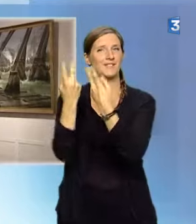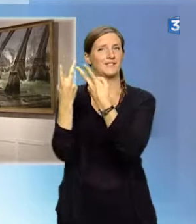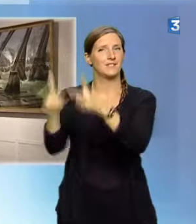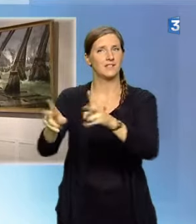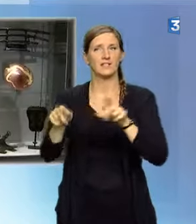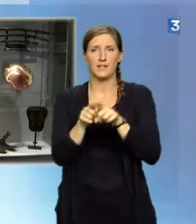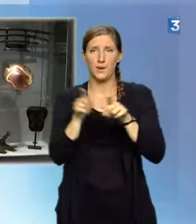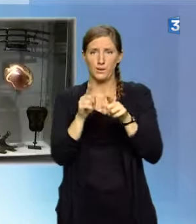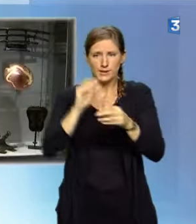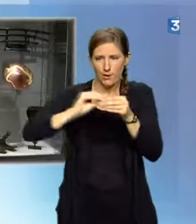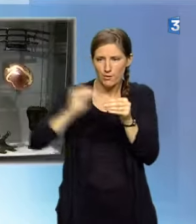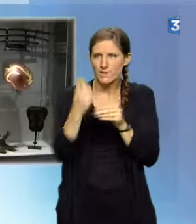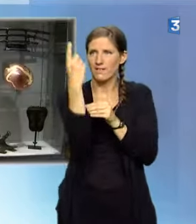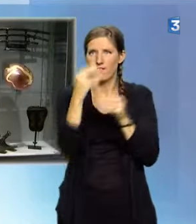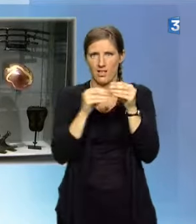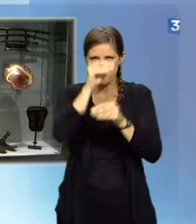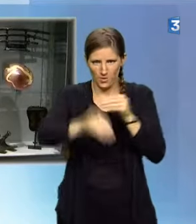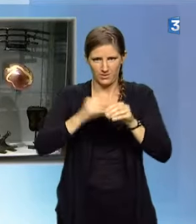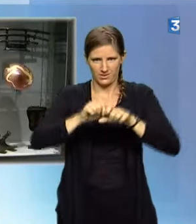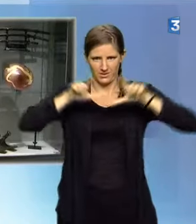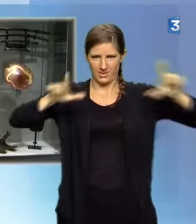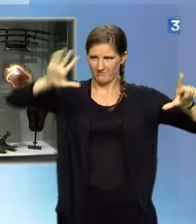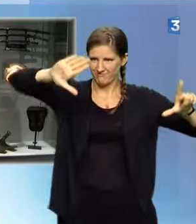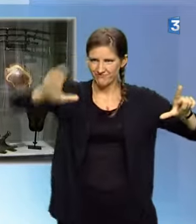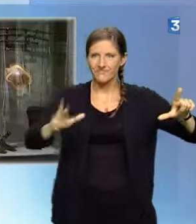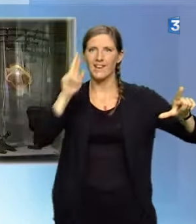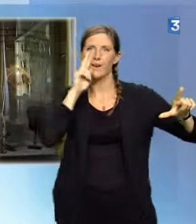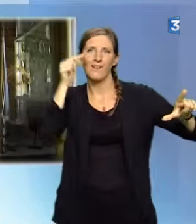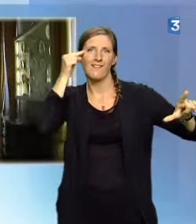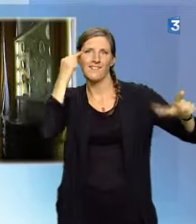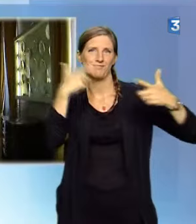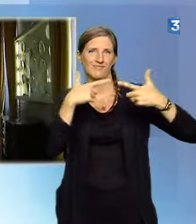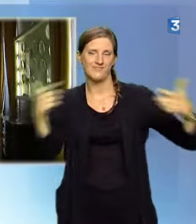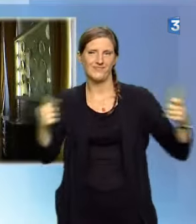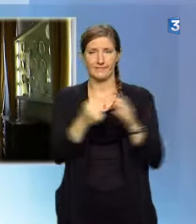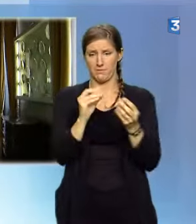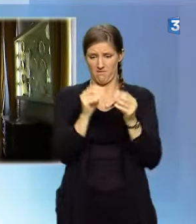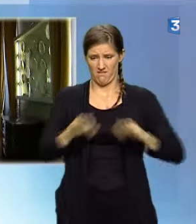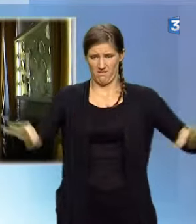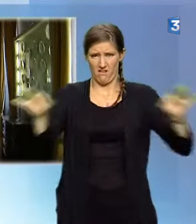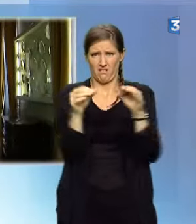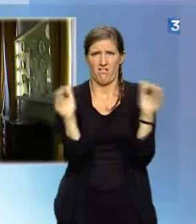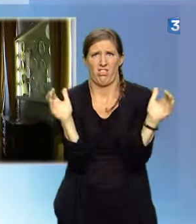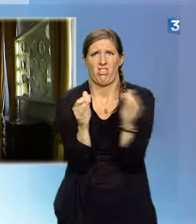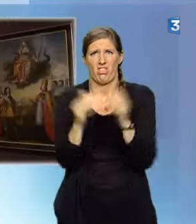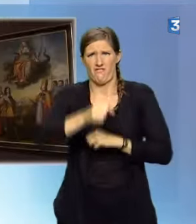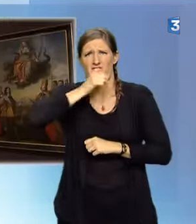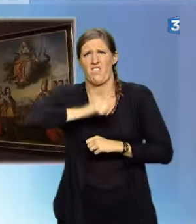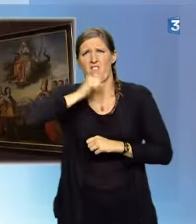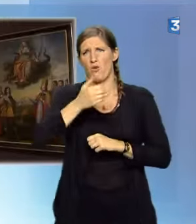d'objets d'Extrême-Orient. Mais le lieu est trop petit, vétuste, et la collection sera en partie déplacée. Il